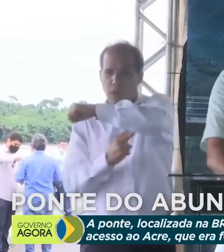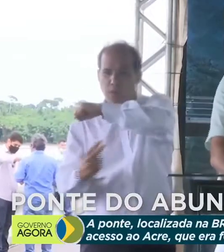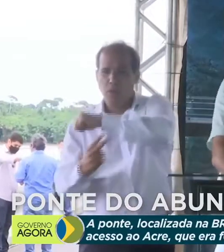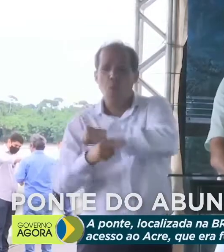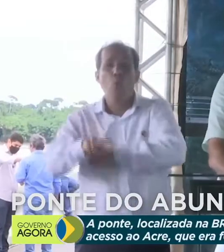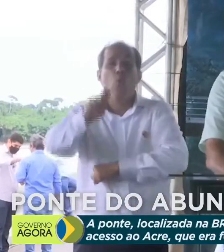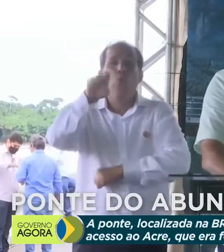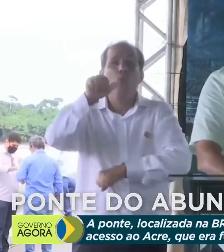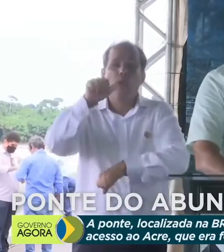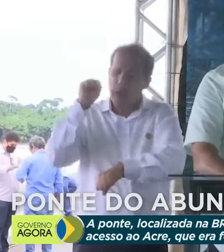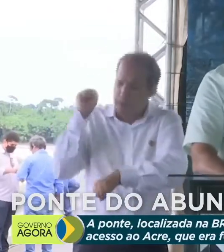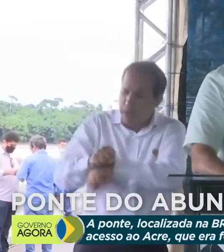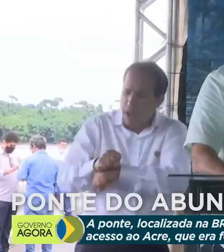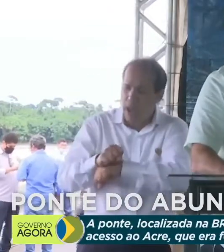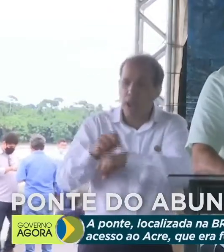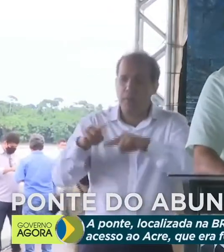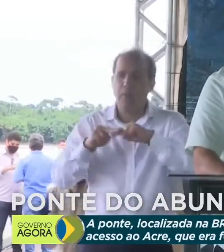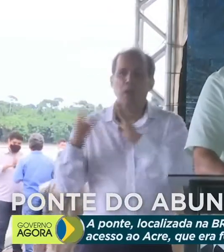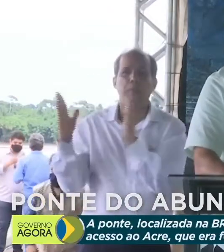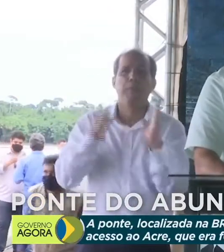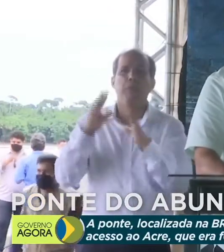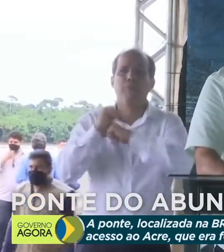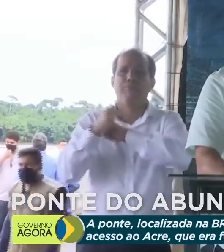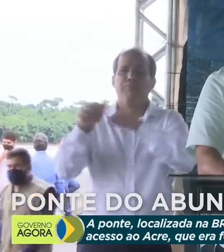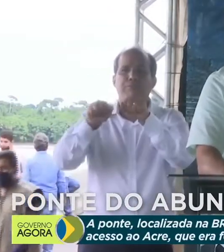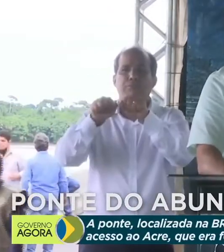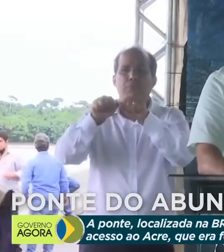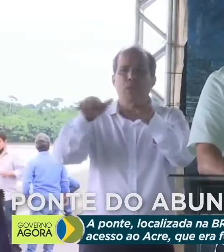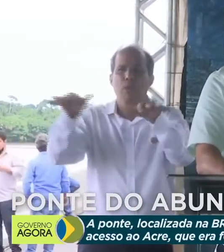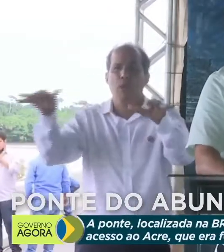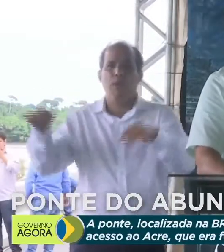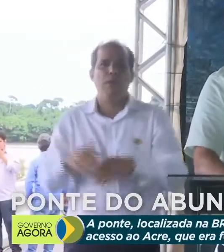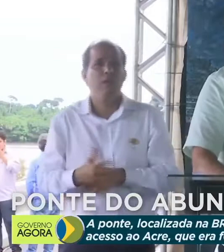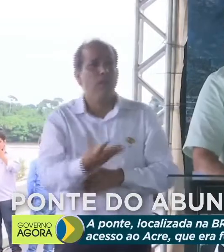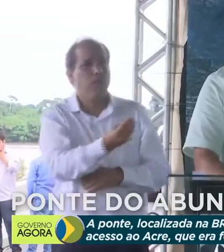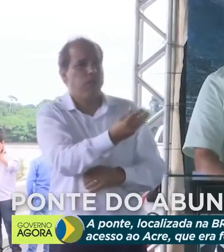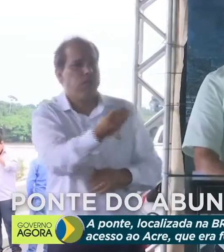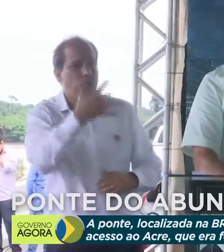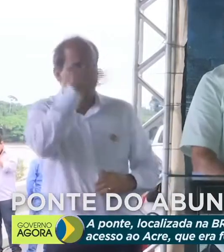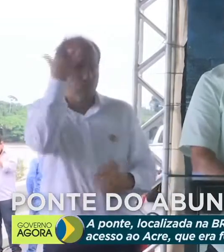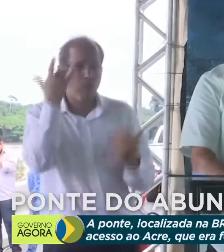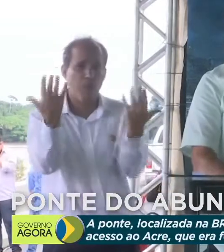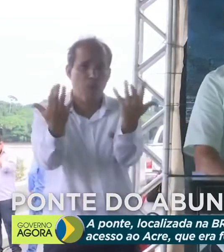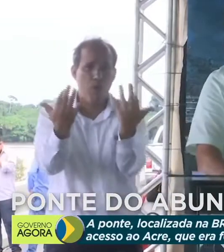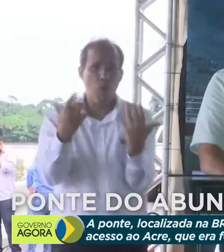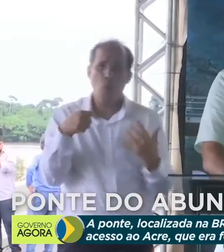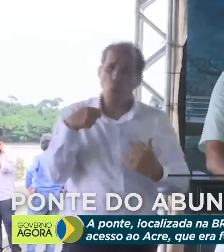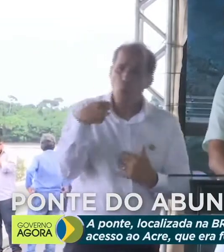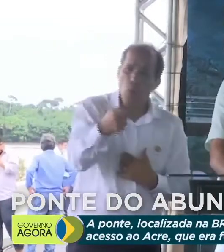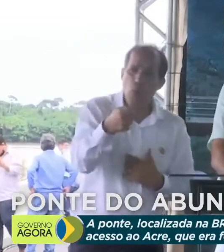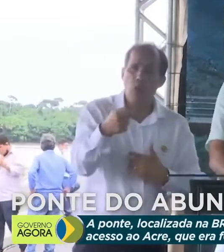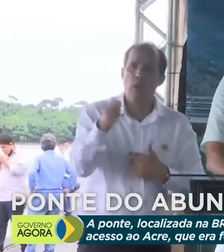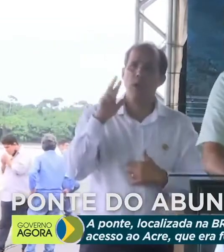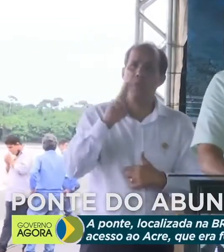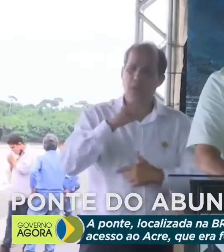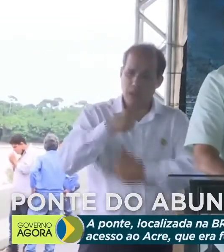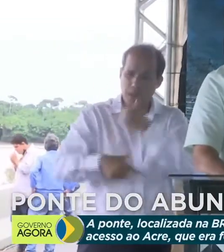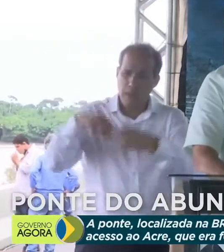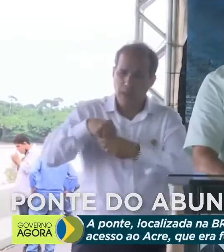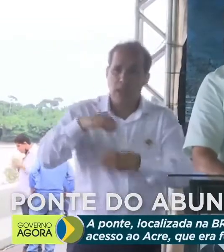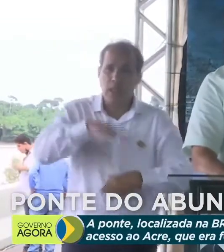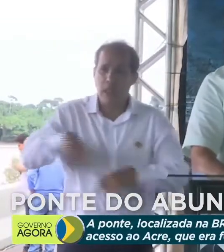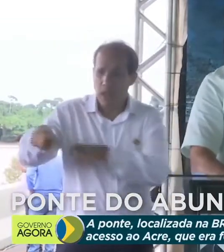pararam durante a pandemia. Muitos que estão aqui representam e trabalham num campo.